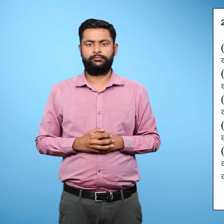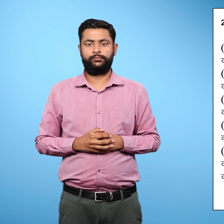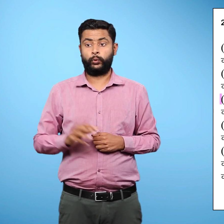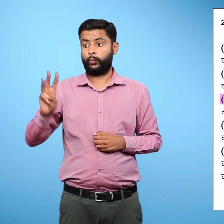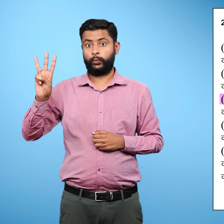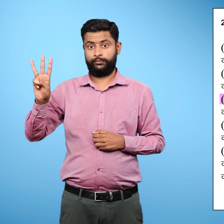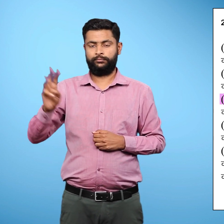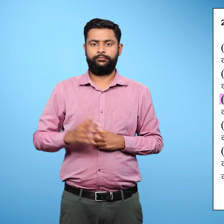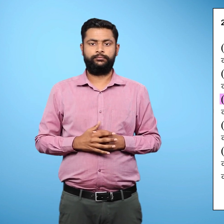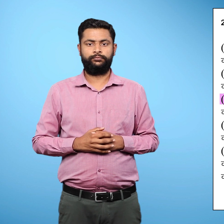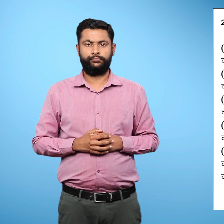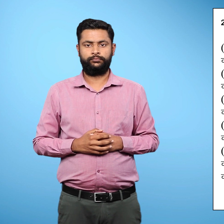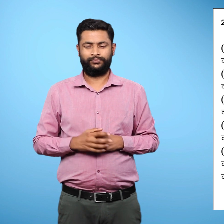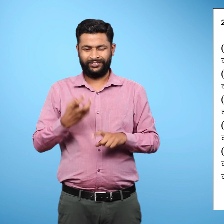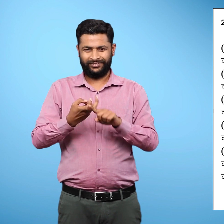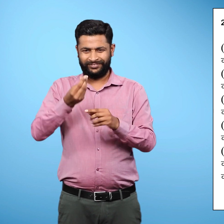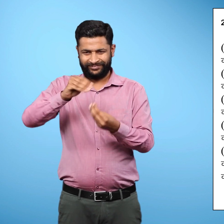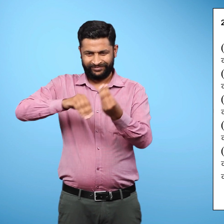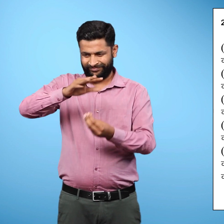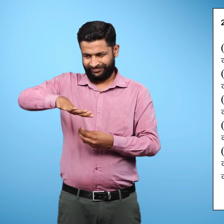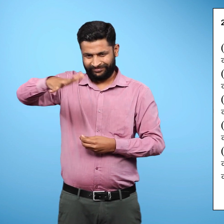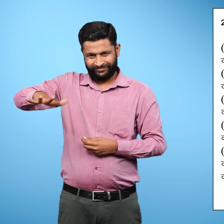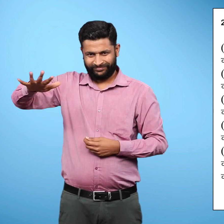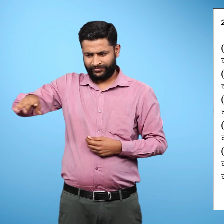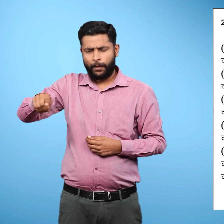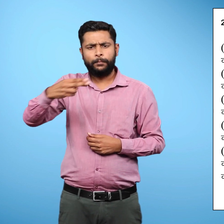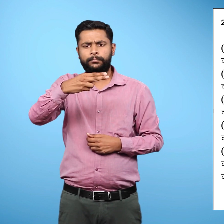तीसरा दक्कन पठार कहां इस्थित हैं?